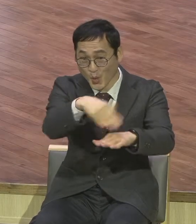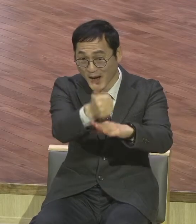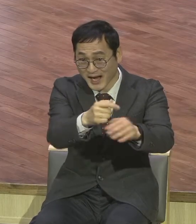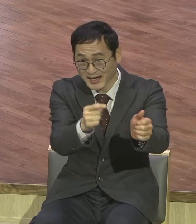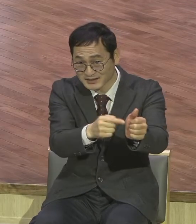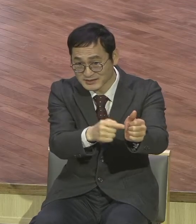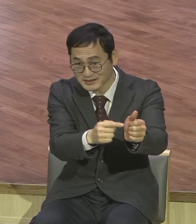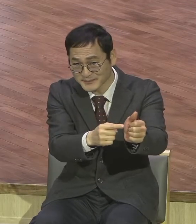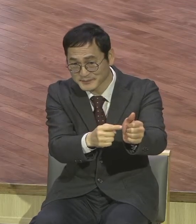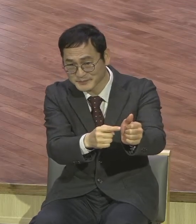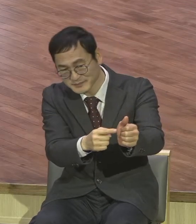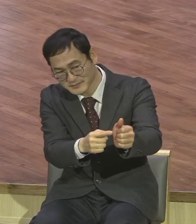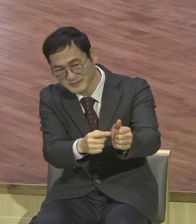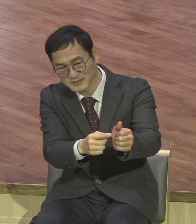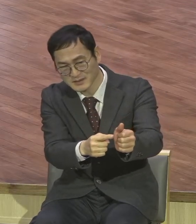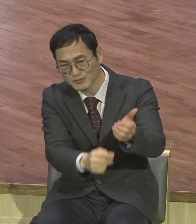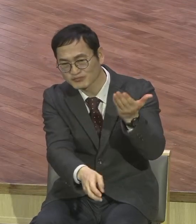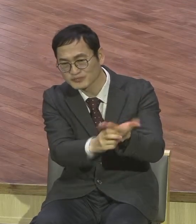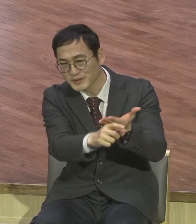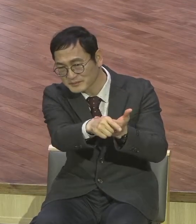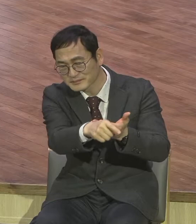그럼 예수님 세례요한체 용기가 없어서 안 떠들었습니까?